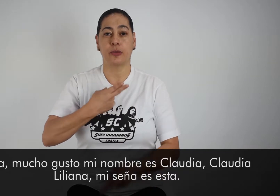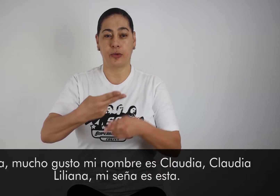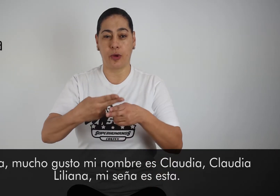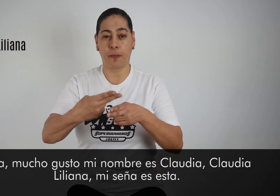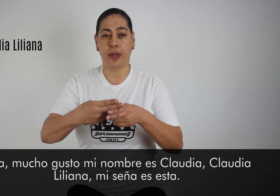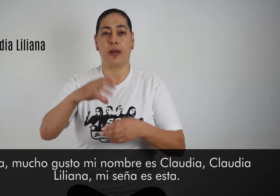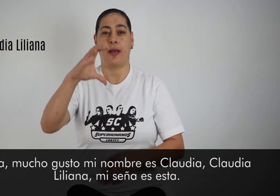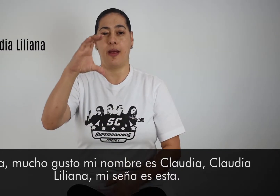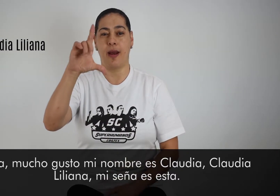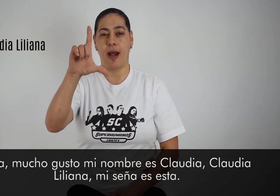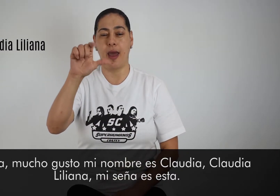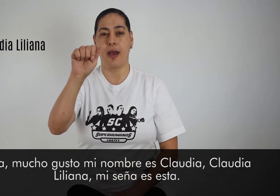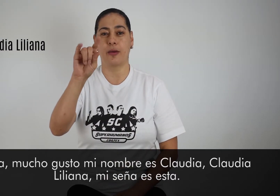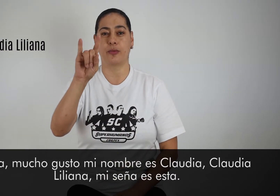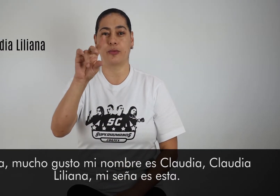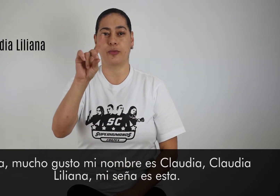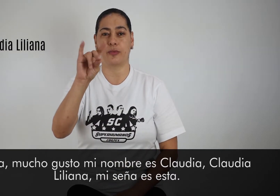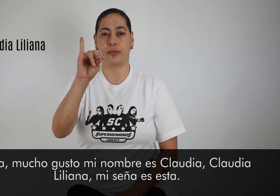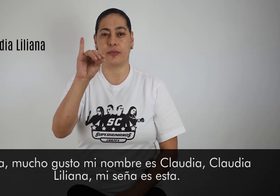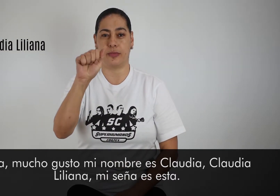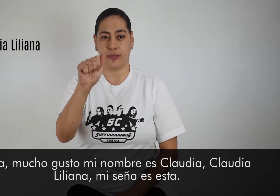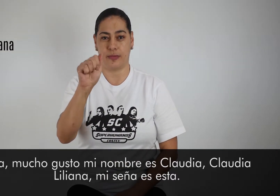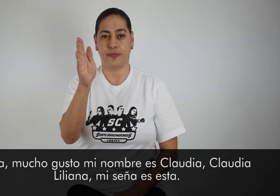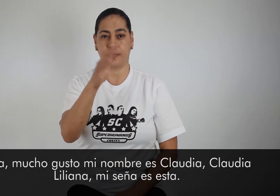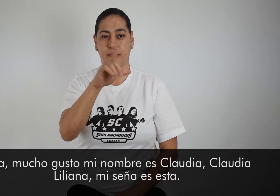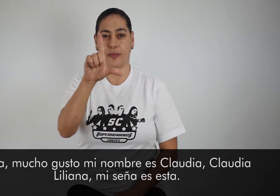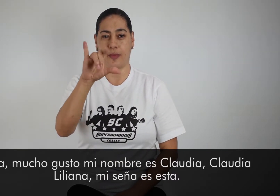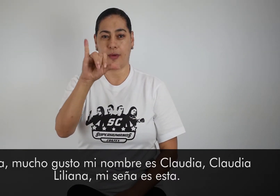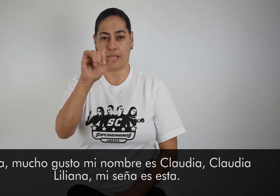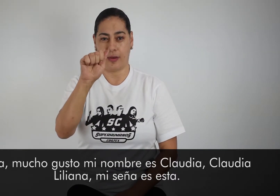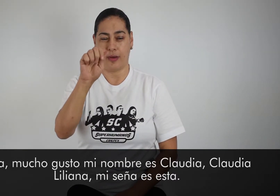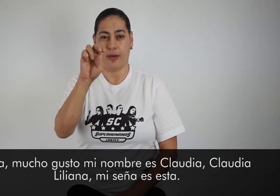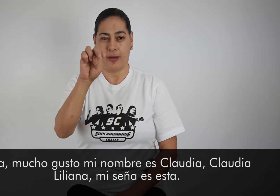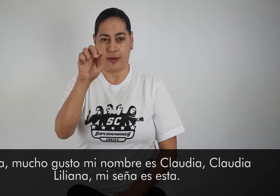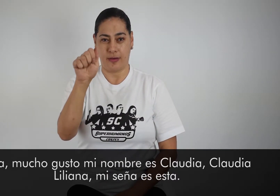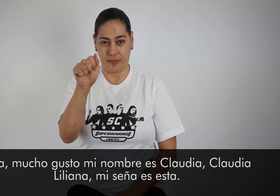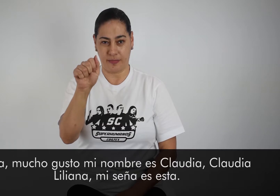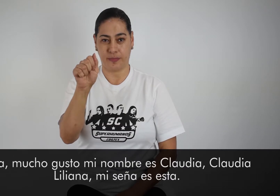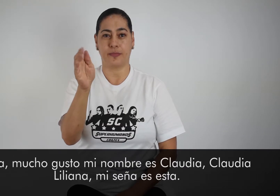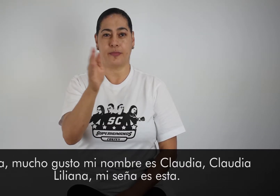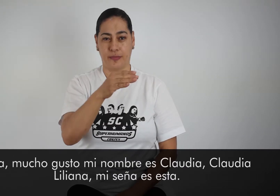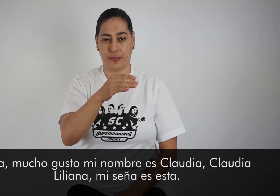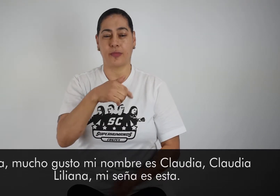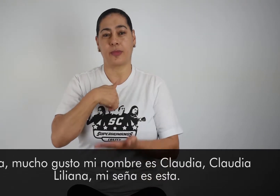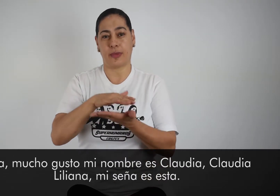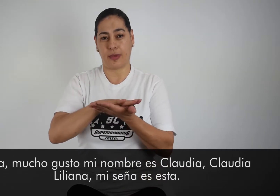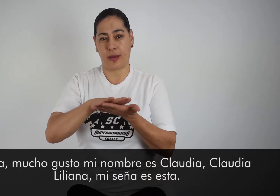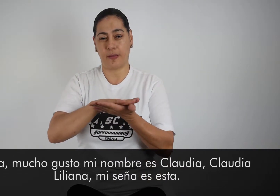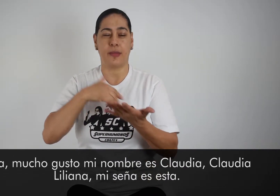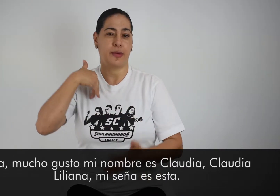mucho gusto, mi nombre es Claudia, Claudia Lina, mi seña es esta.